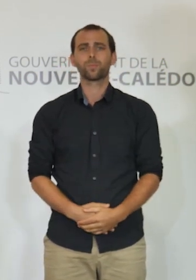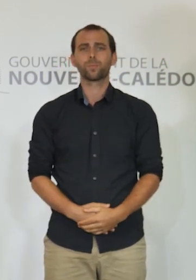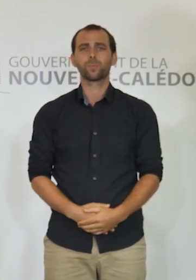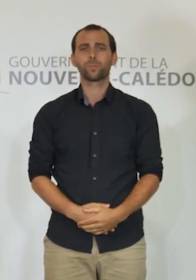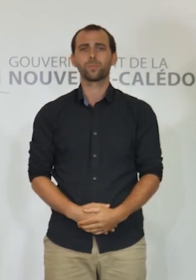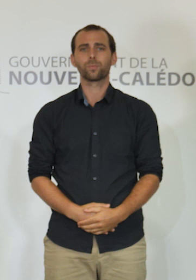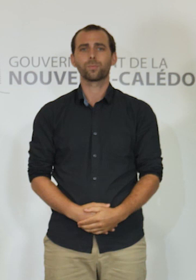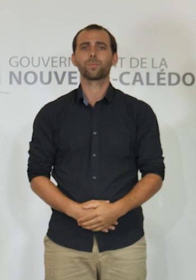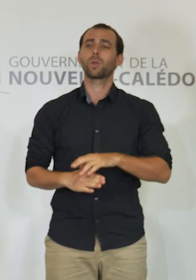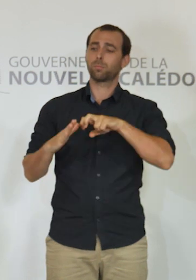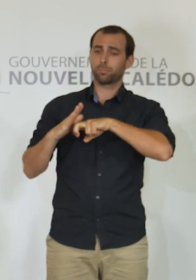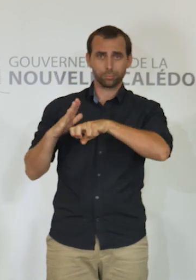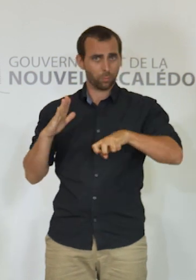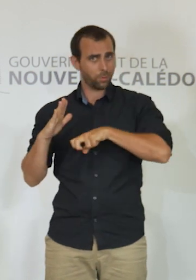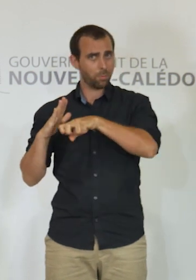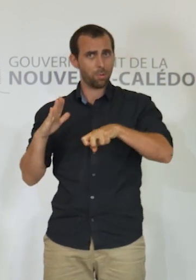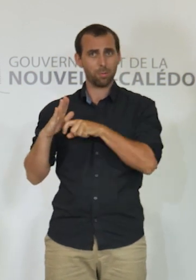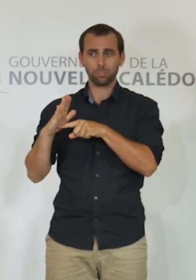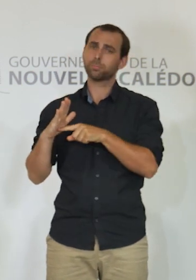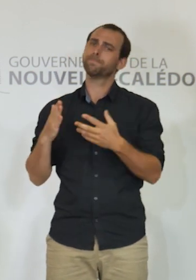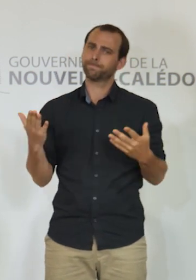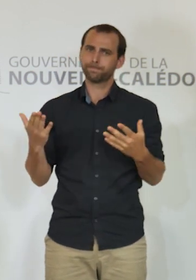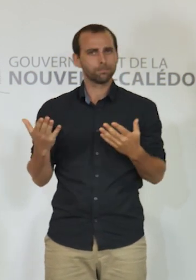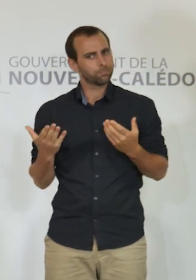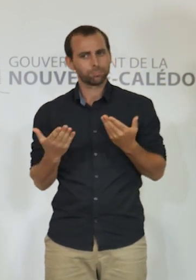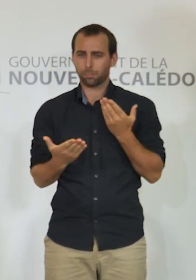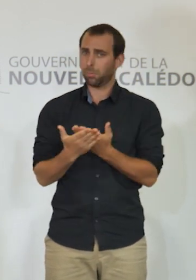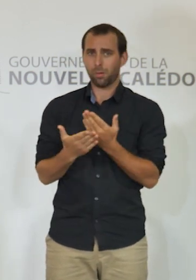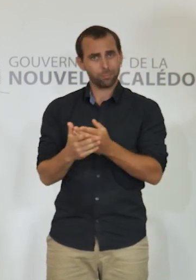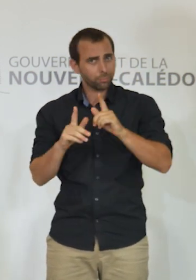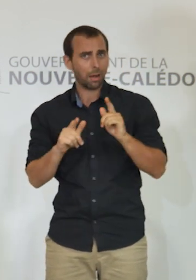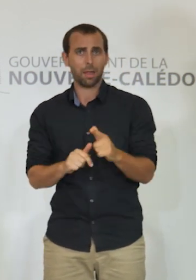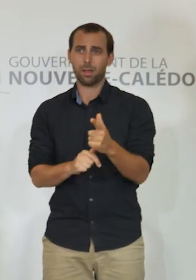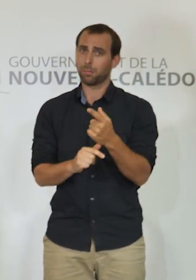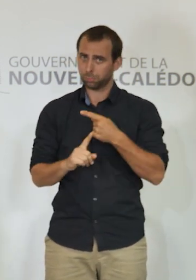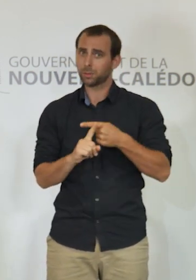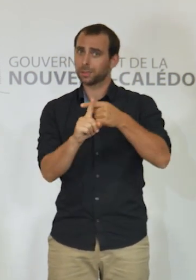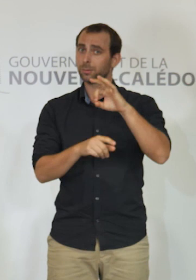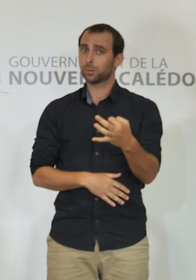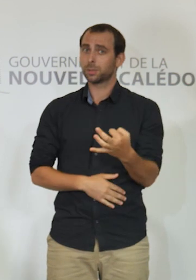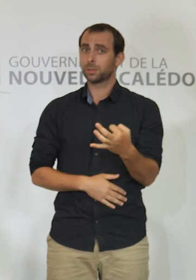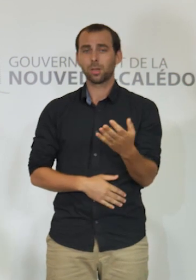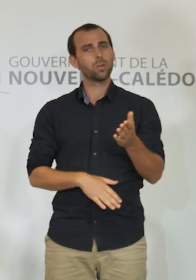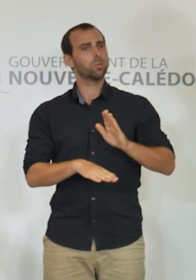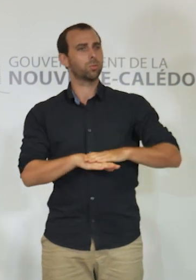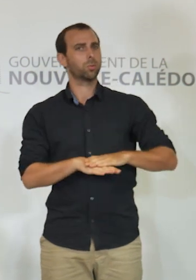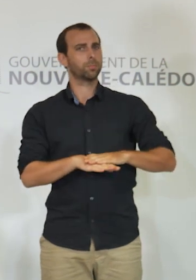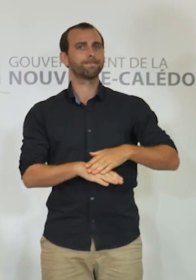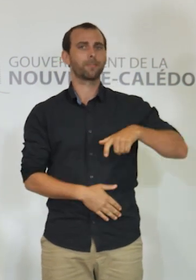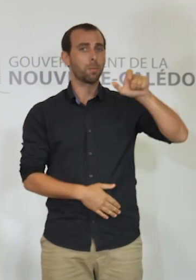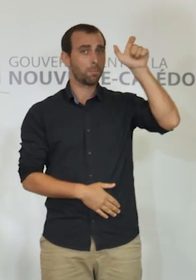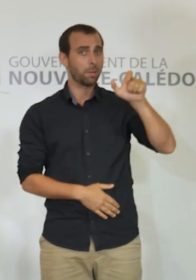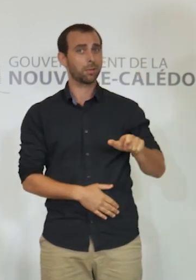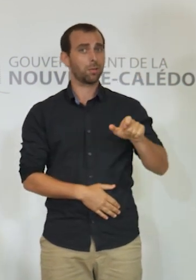Le confinement nous montre ses effets, mais nous ne pouvons pas ignorer le cas détecté